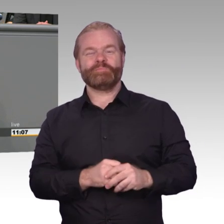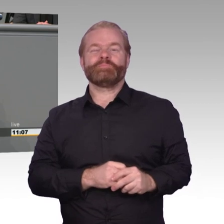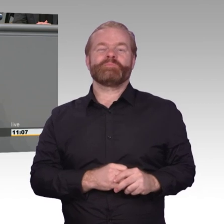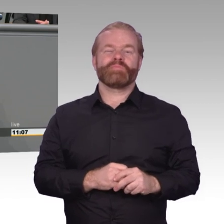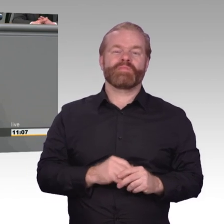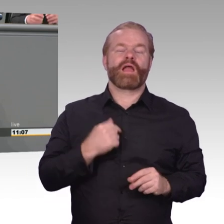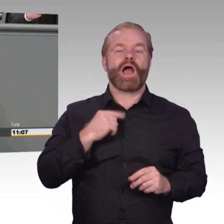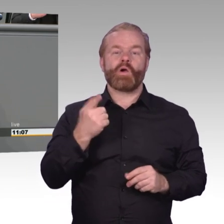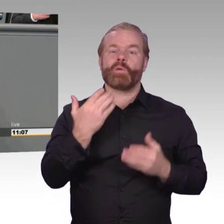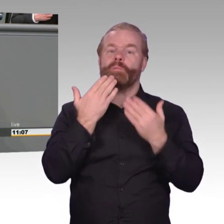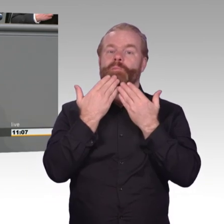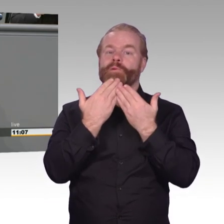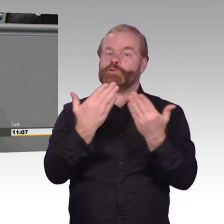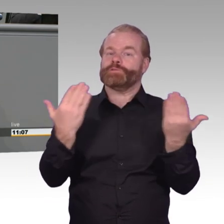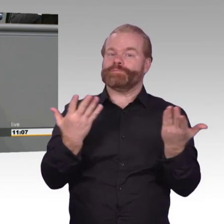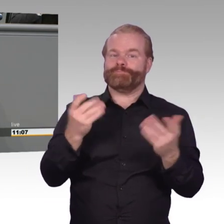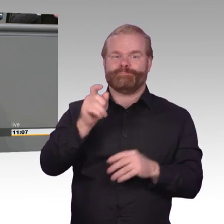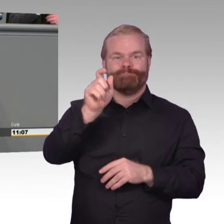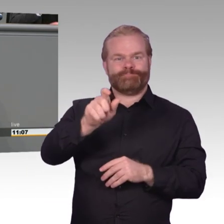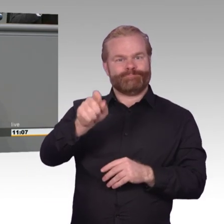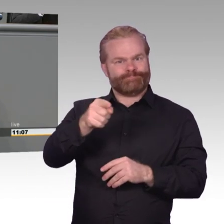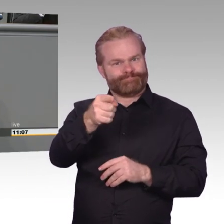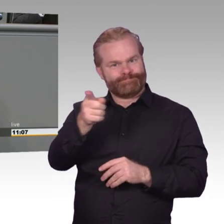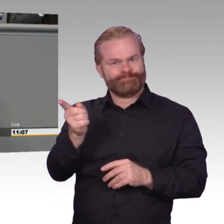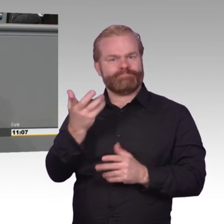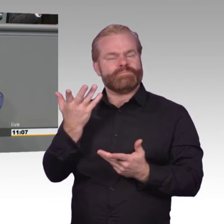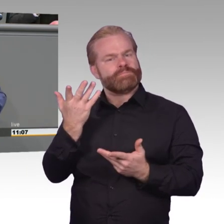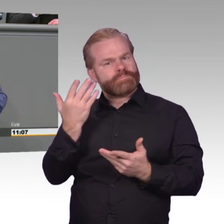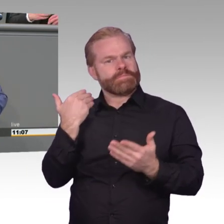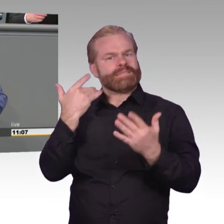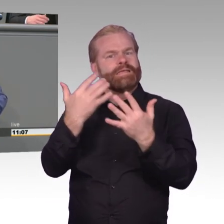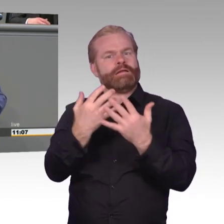Smartphones mit der ständig abstürzenden Bundestags-App diese Debatte zu verfolgen.